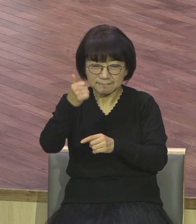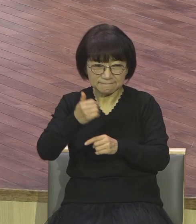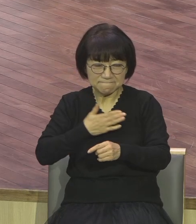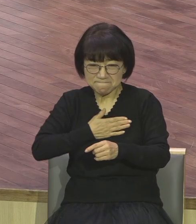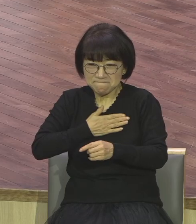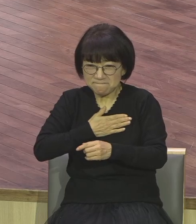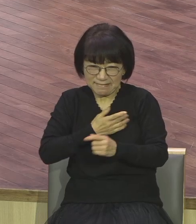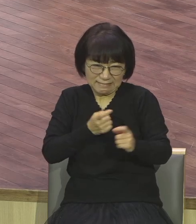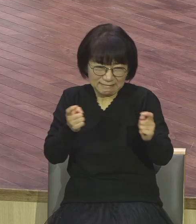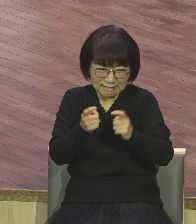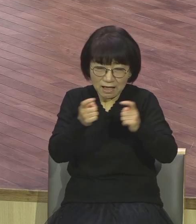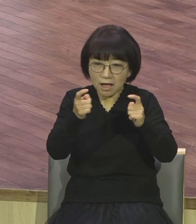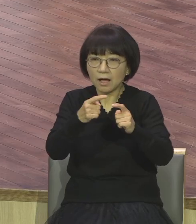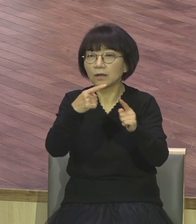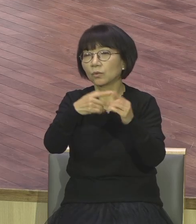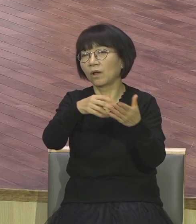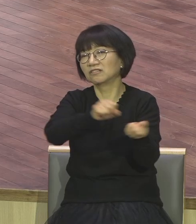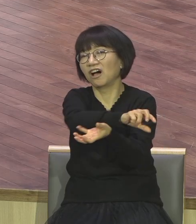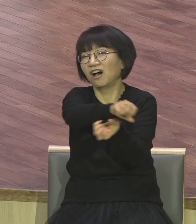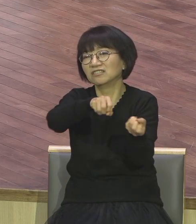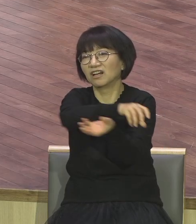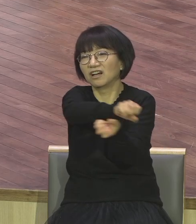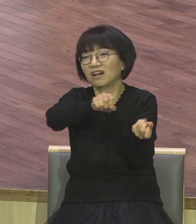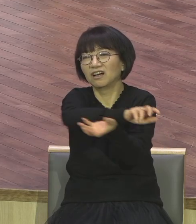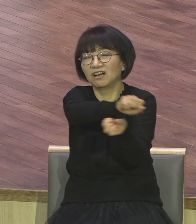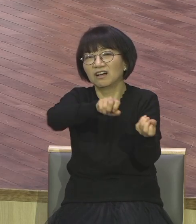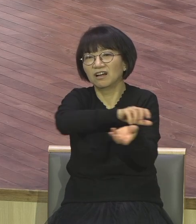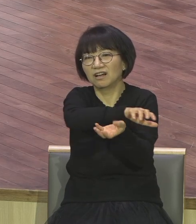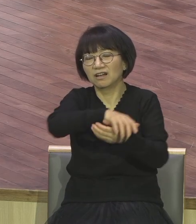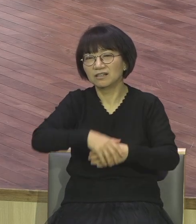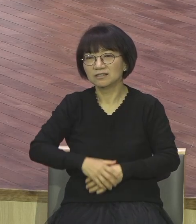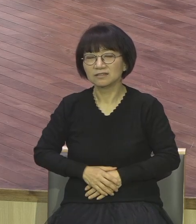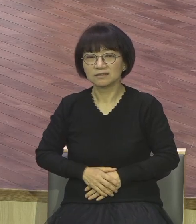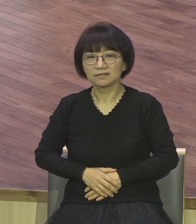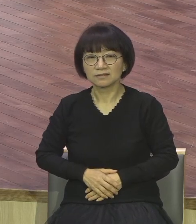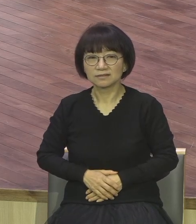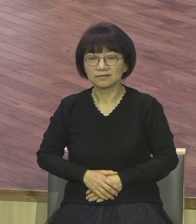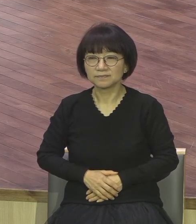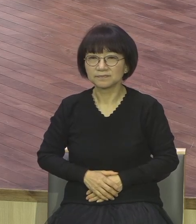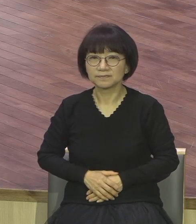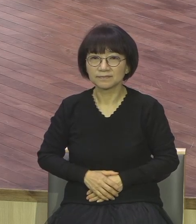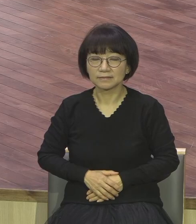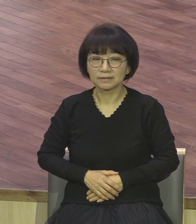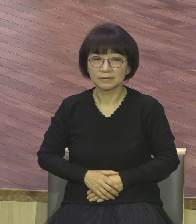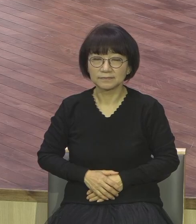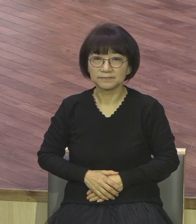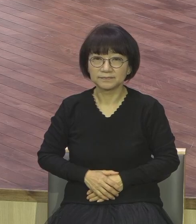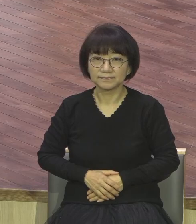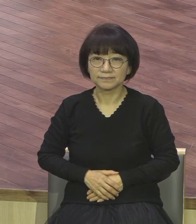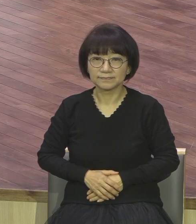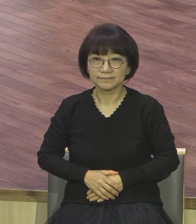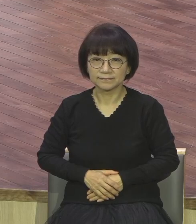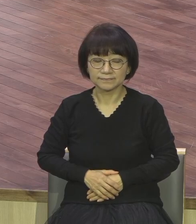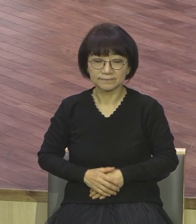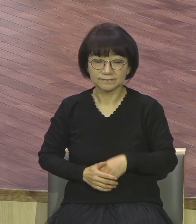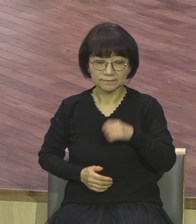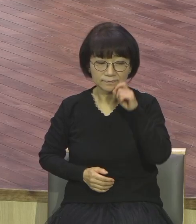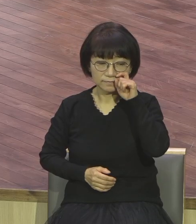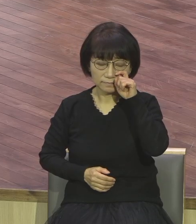그래서 문제 없는 교회가 없어요 왜 본인이 당해놓으니까 단임 목사 당하면 장로 당하지 장로